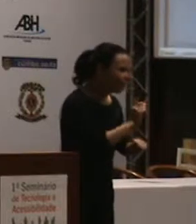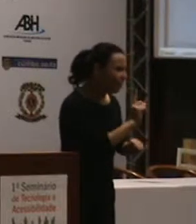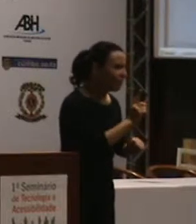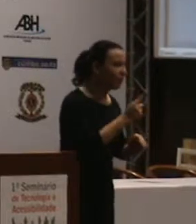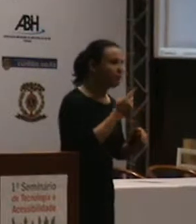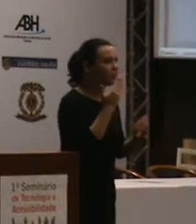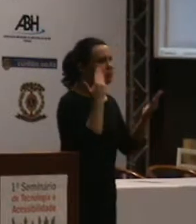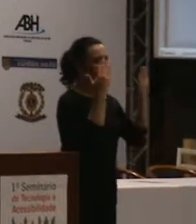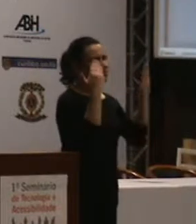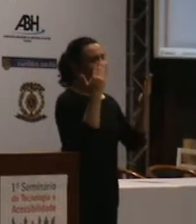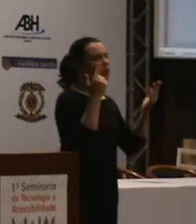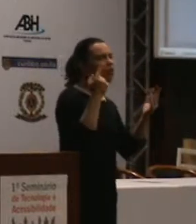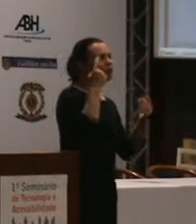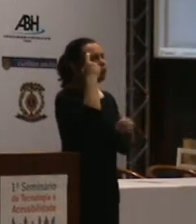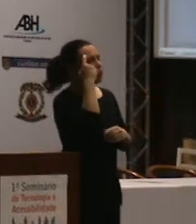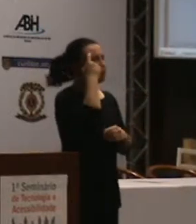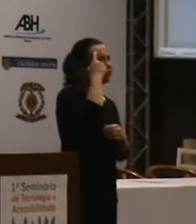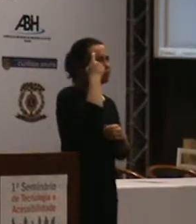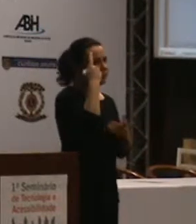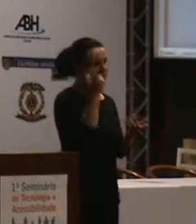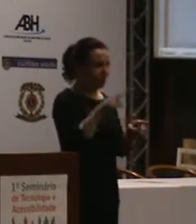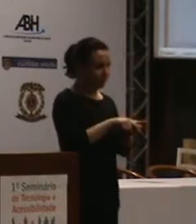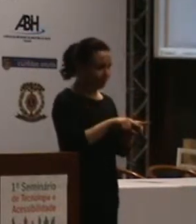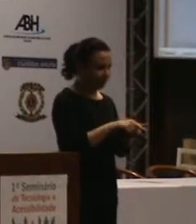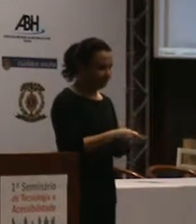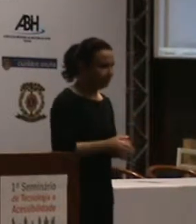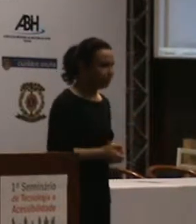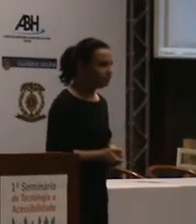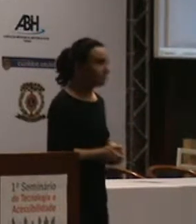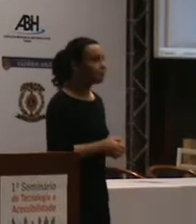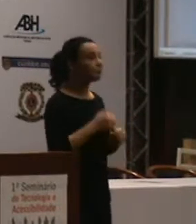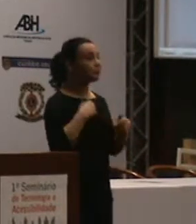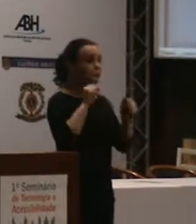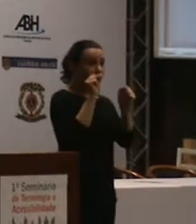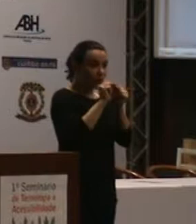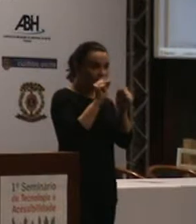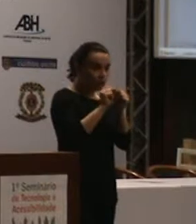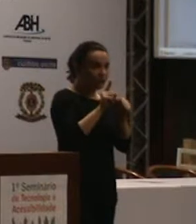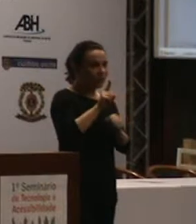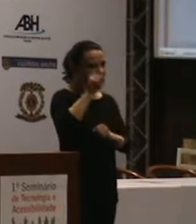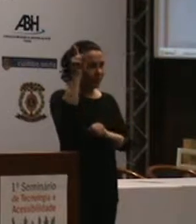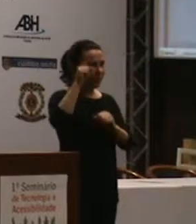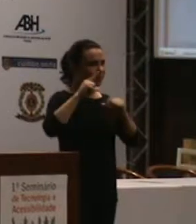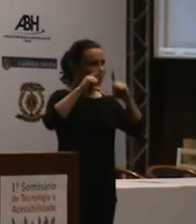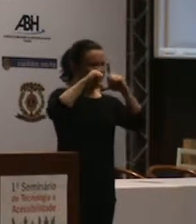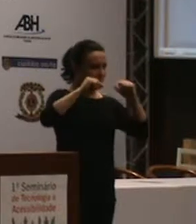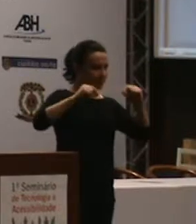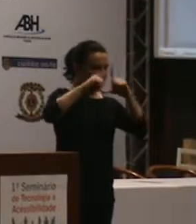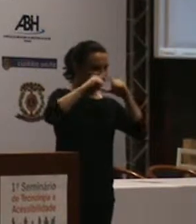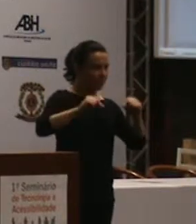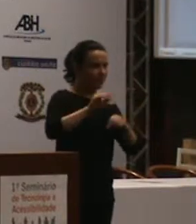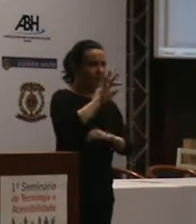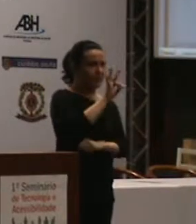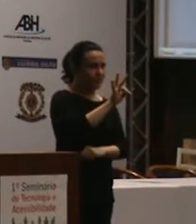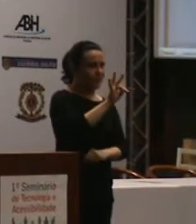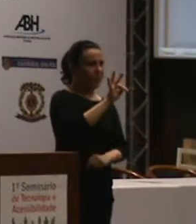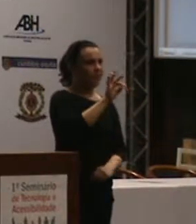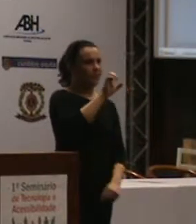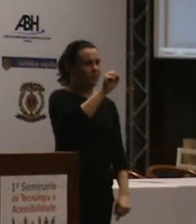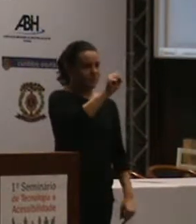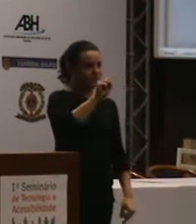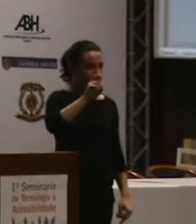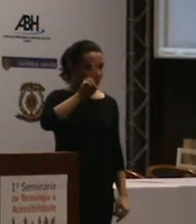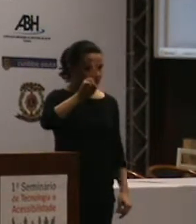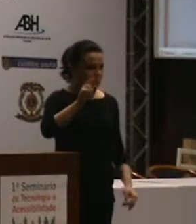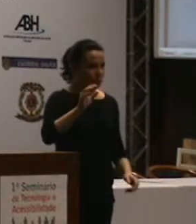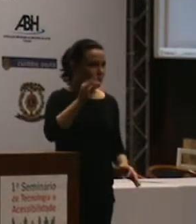pelo PCU, lá em Brasília, onde eles historiaram vários órgãos públicos federais.